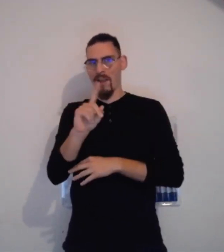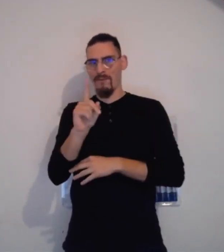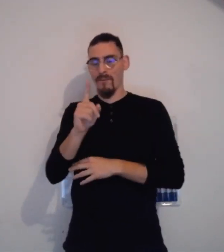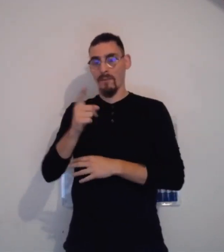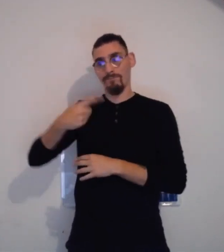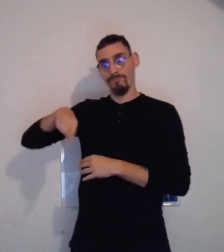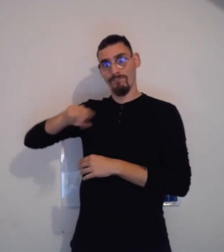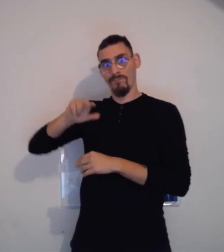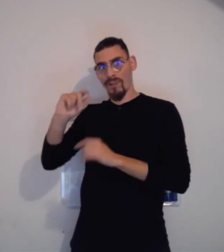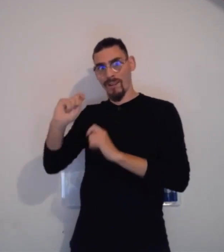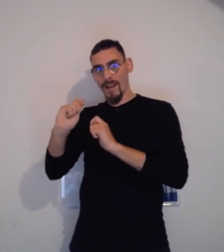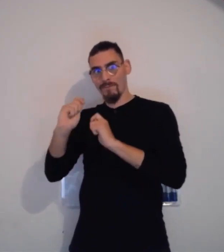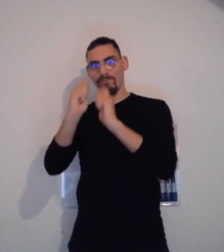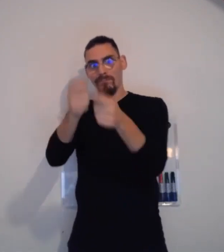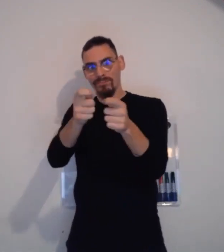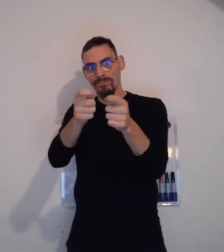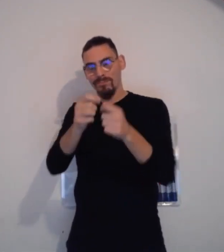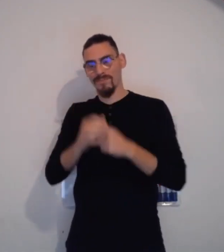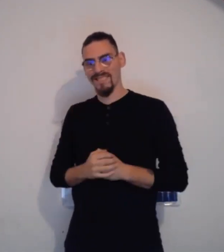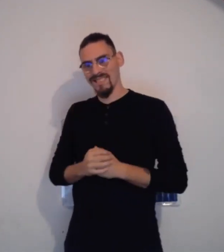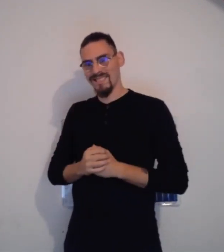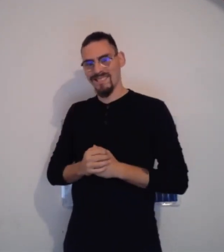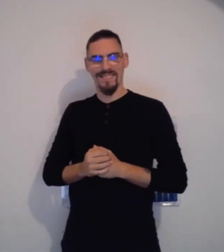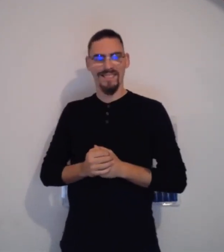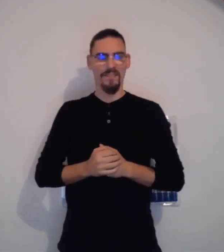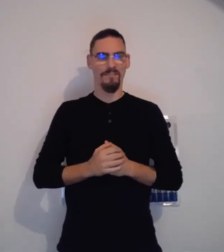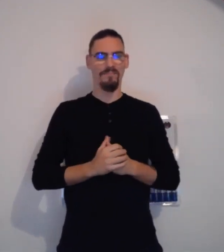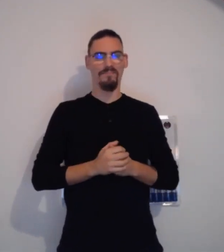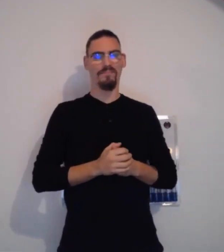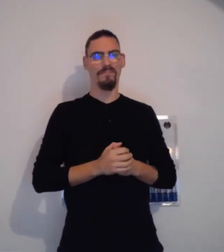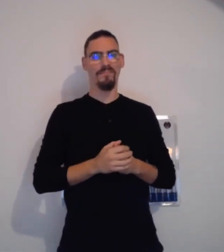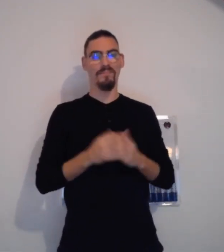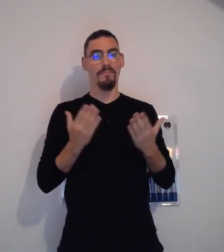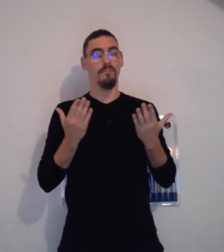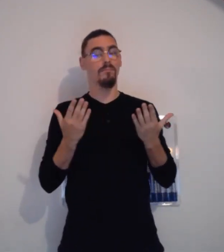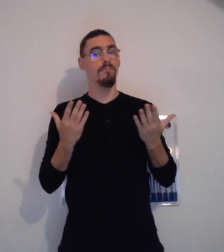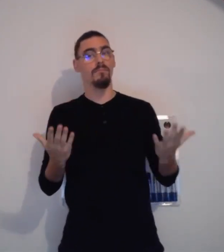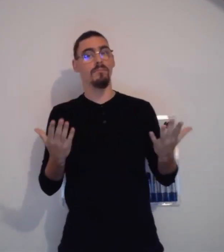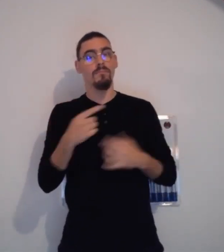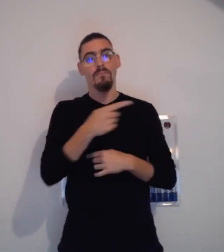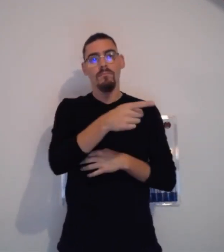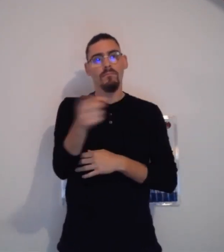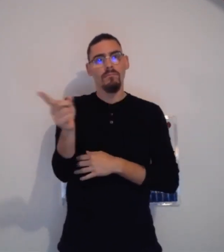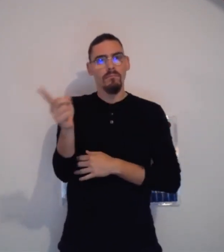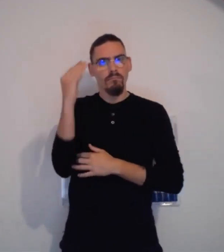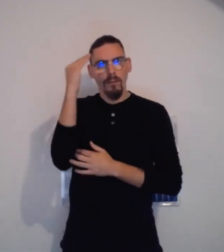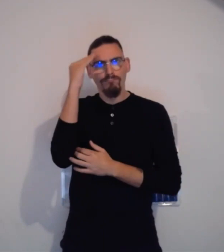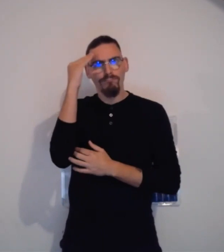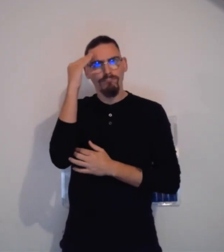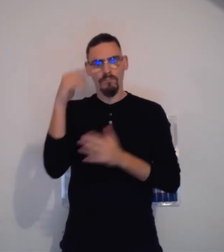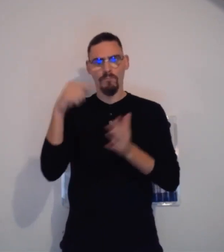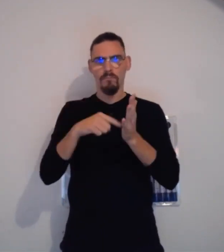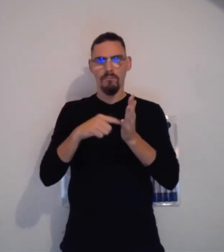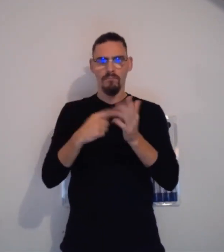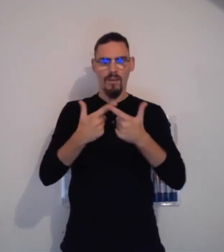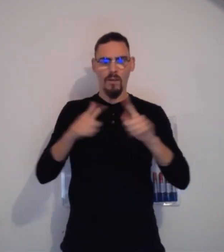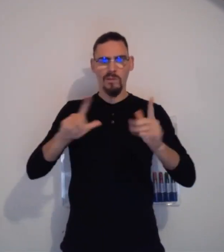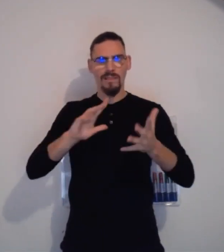signes. Et si vous n'en avez pas, ce n'est pas grave. Si un jour, vous rencontrez des personnes sourdes, ils vous donneront un signe en